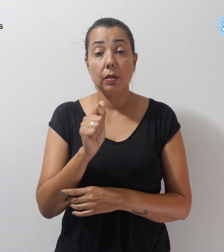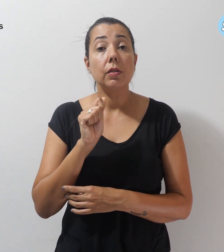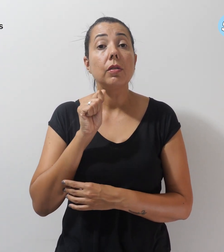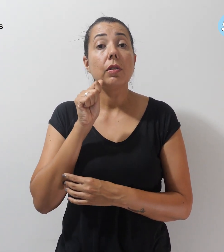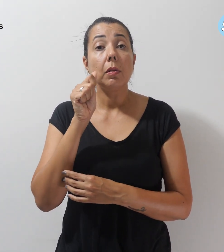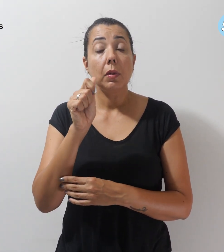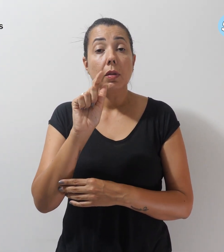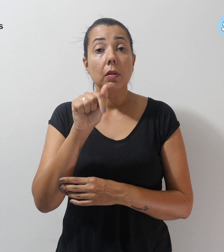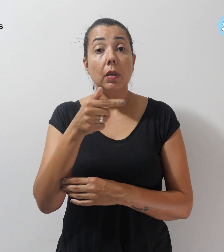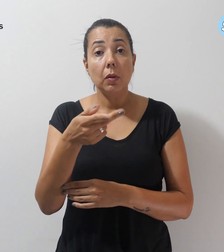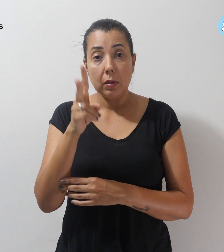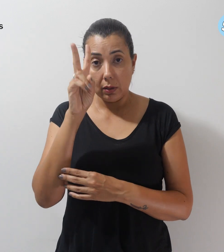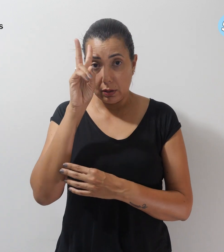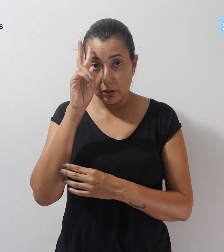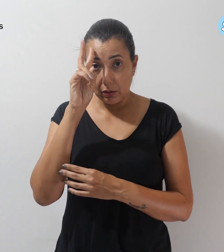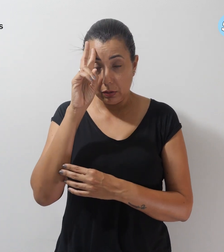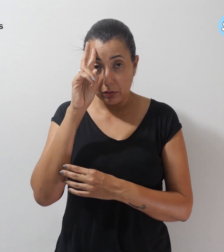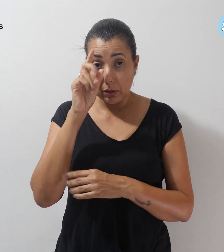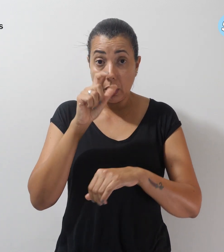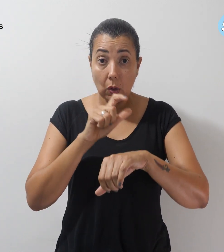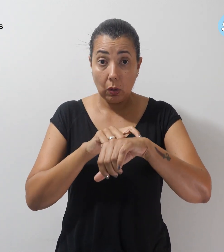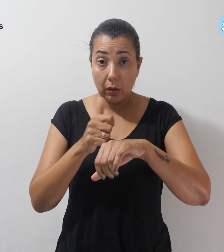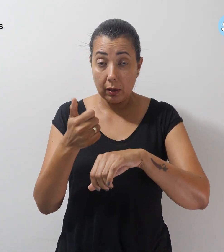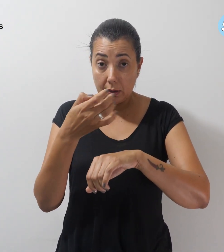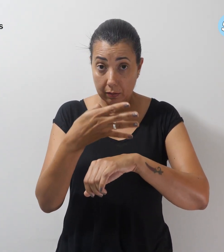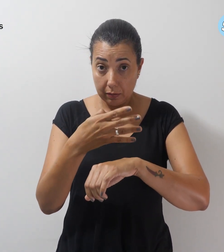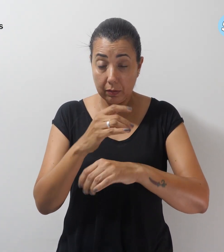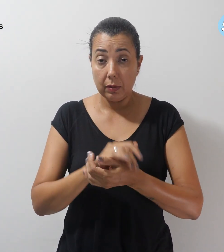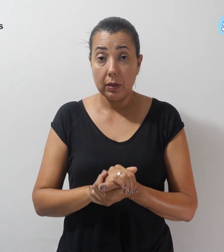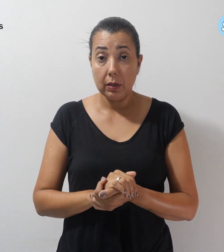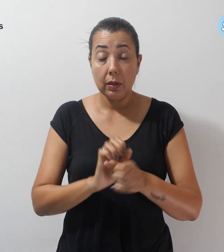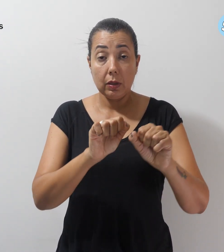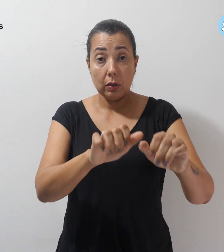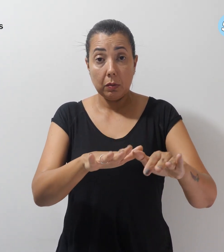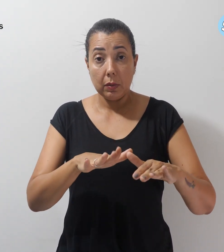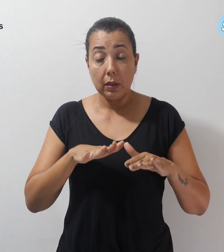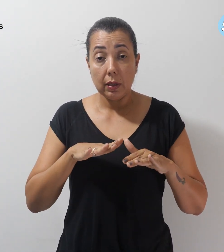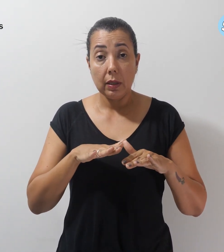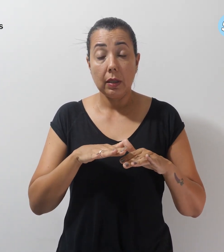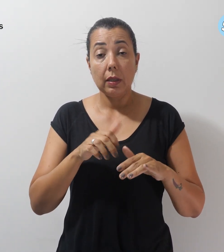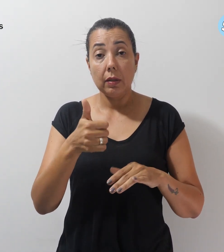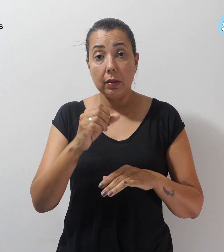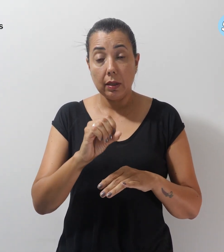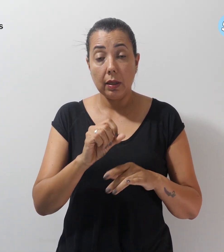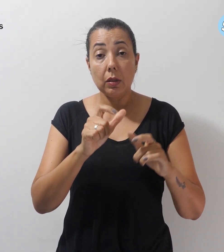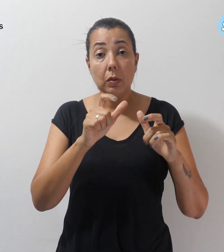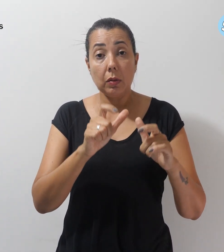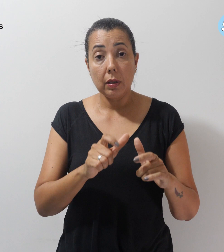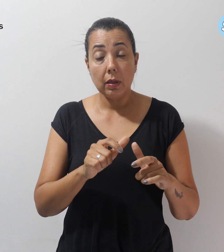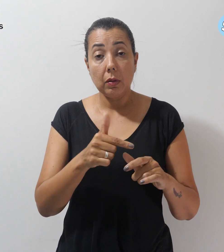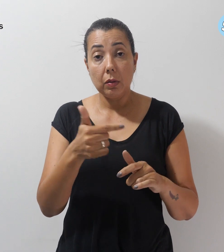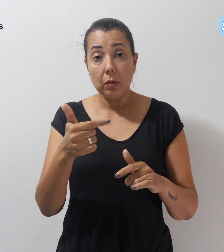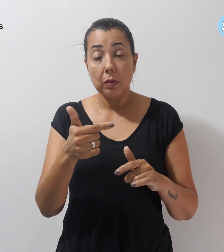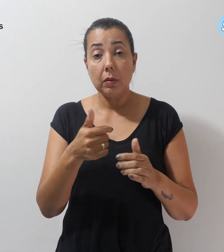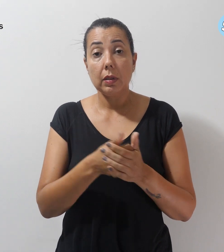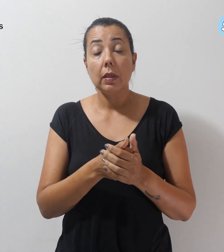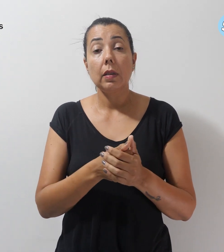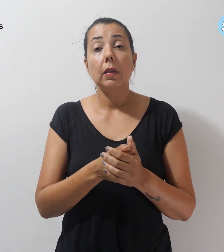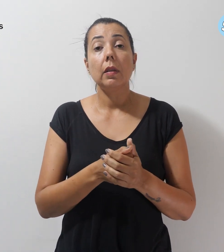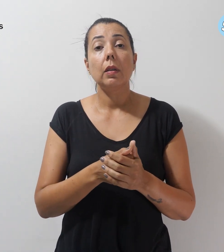próxima segunda-feira, às 14h, no Plenário 10 do Anexo 2 da Câmara. O Simpro